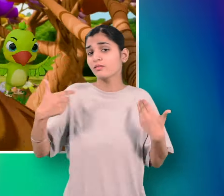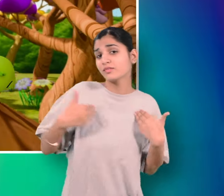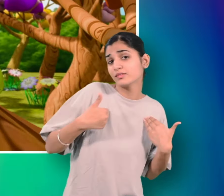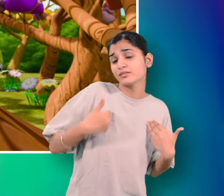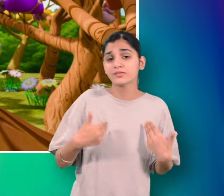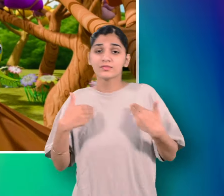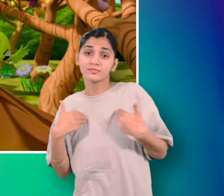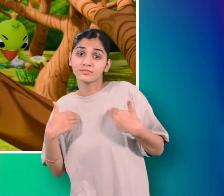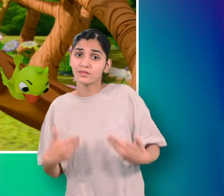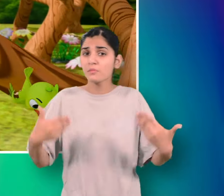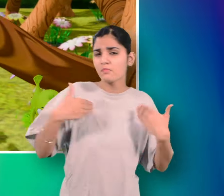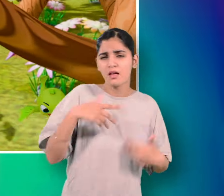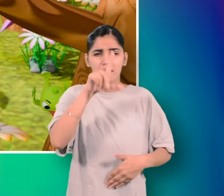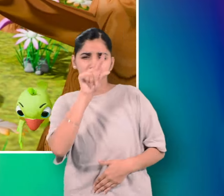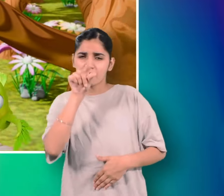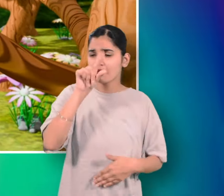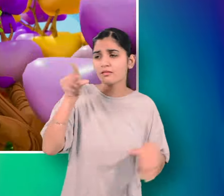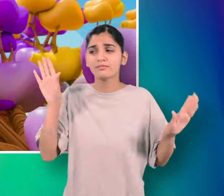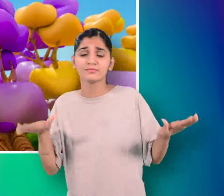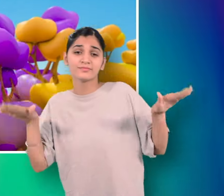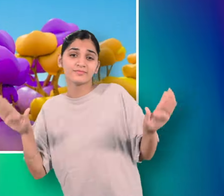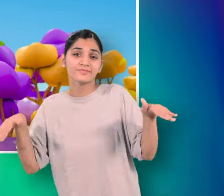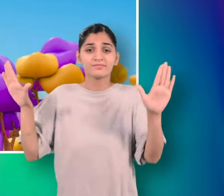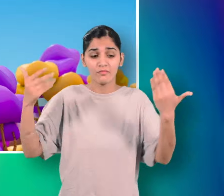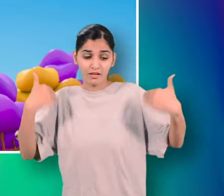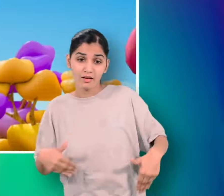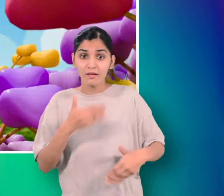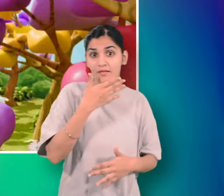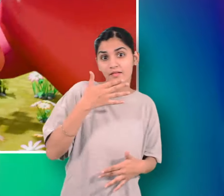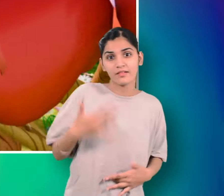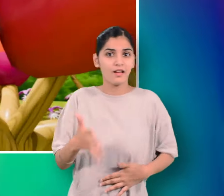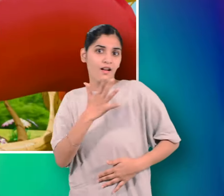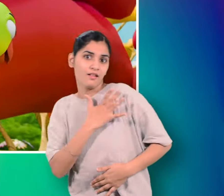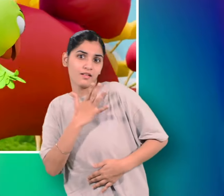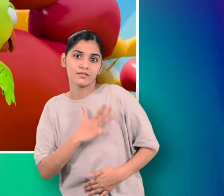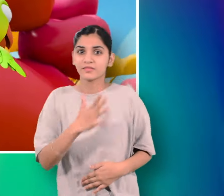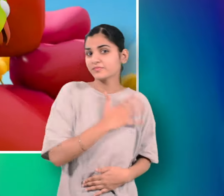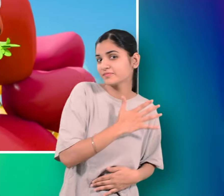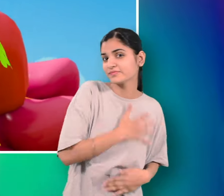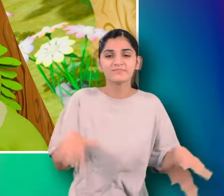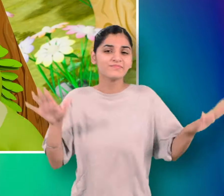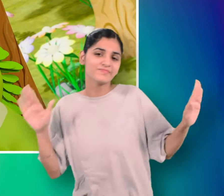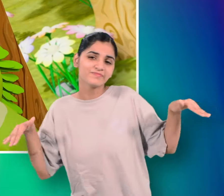हूँ तोता हूँ मैं तोता हूँ हरी रंग का तोता हूँ